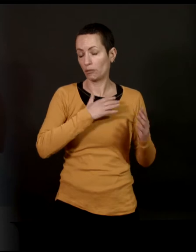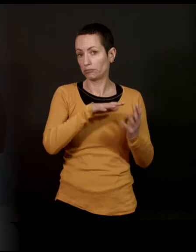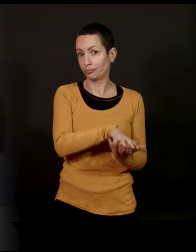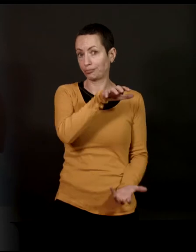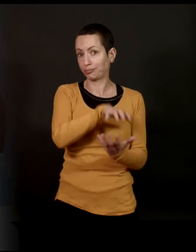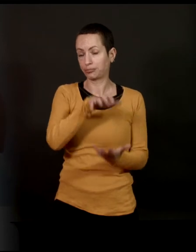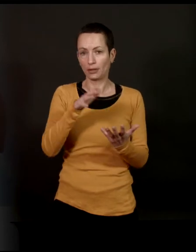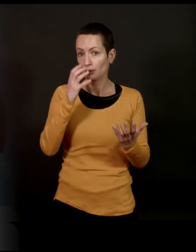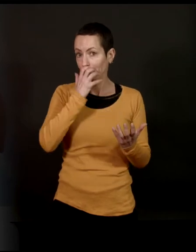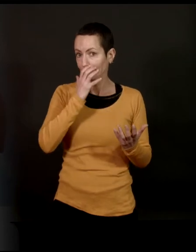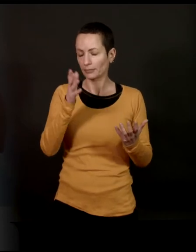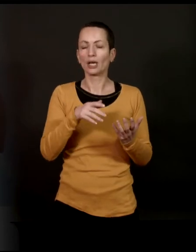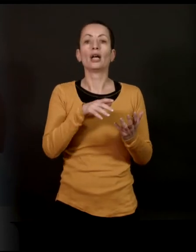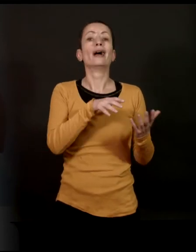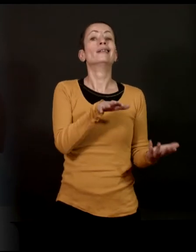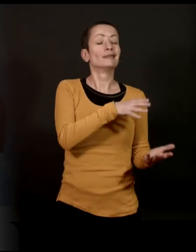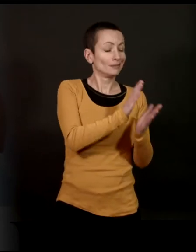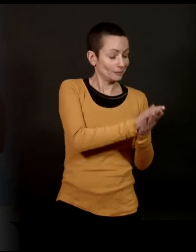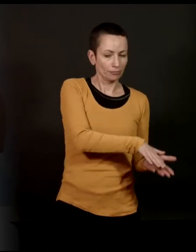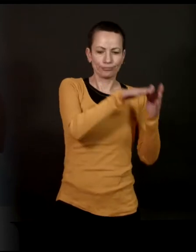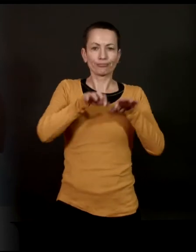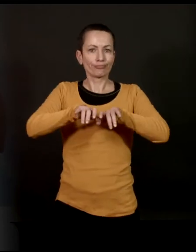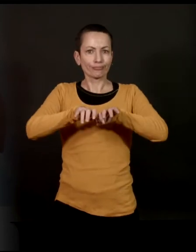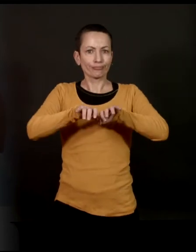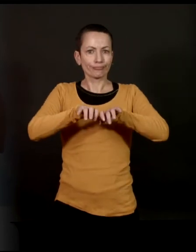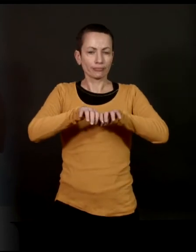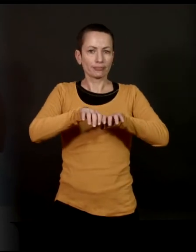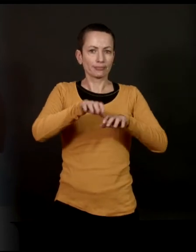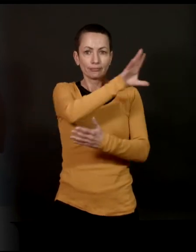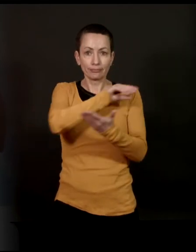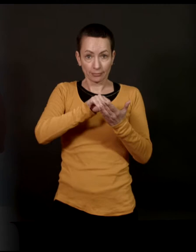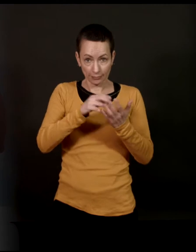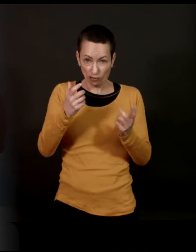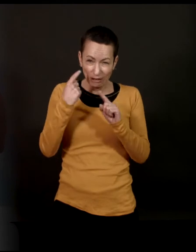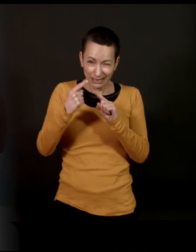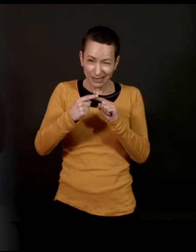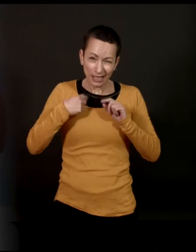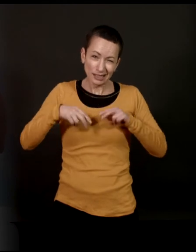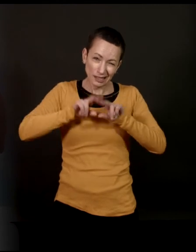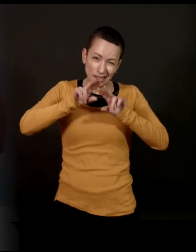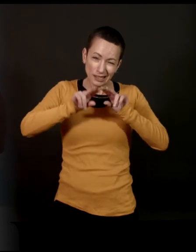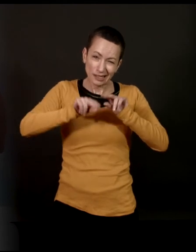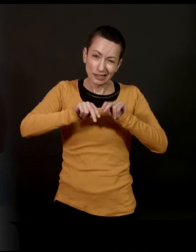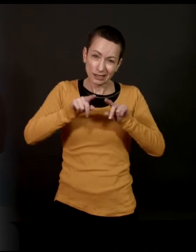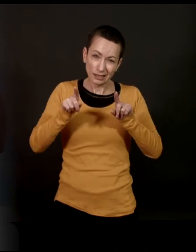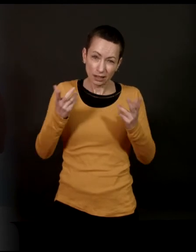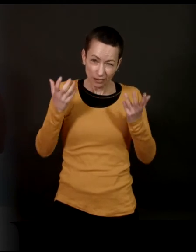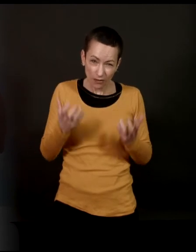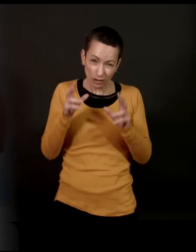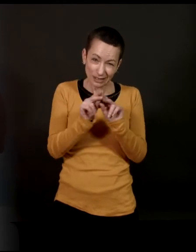chez moi.'est terrible que je retranscris après sur ordinateur. Vous voulez vraiment rentrer là. On est dans les sous-sols de Beaubourg. Là, vous allez